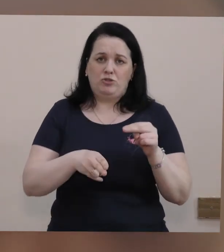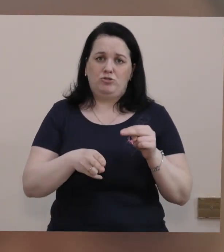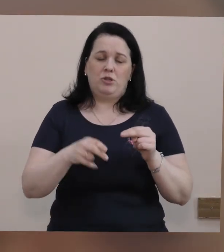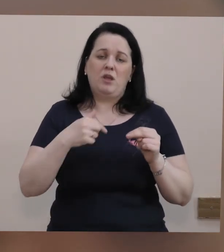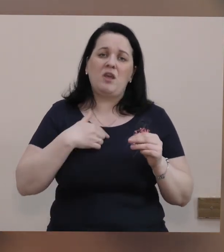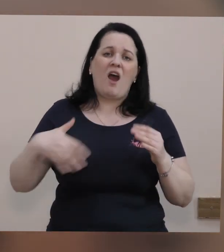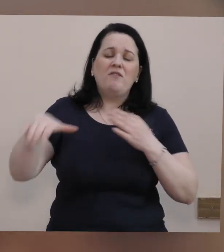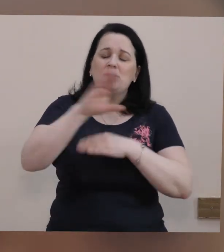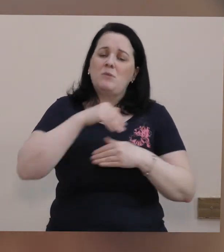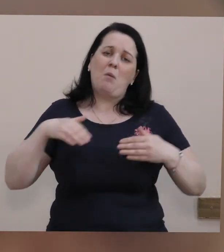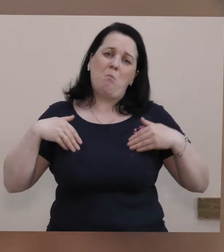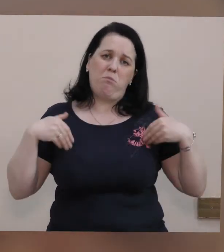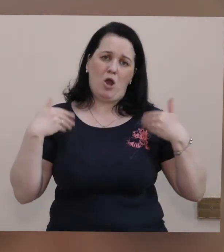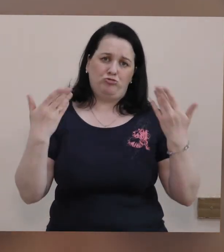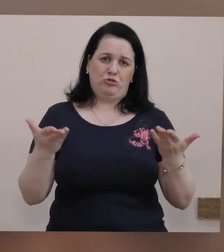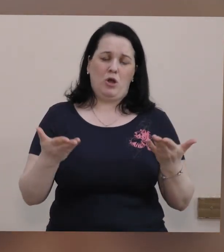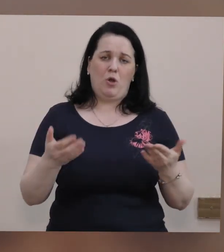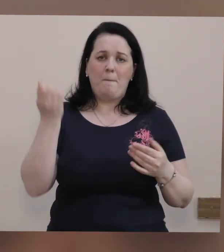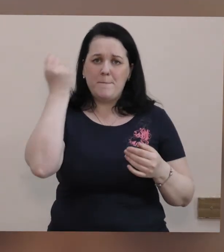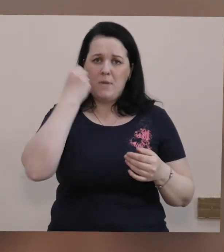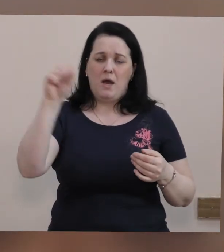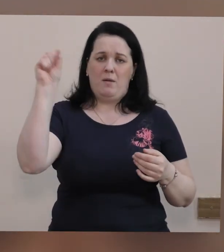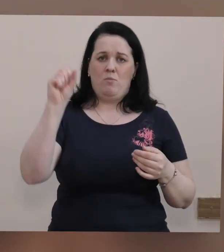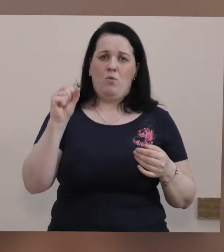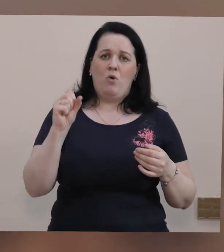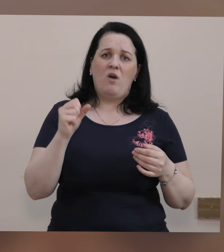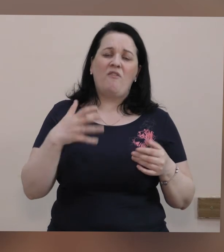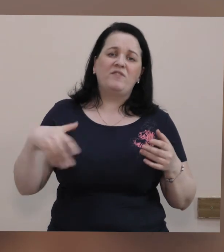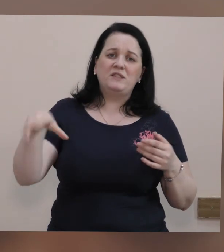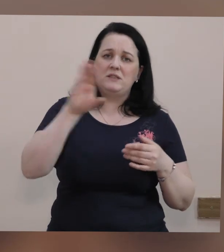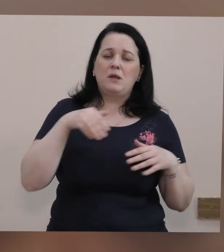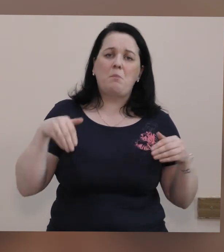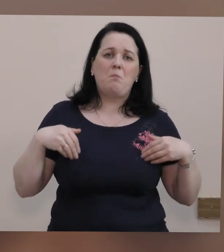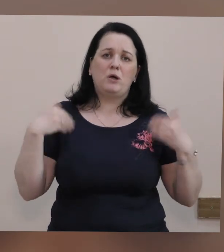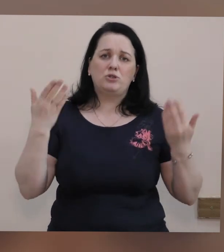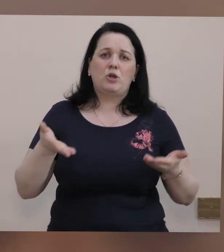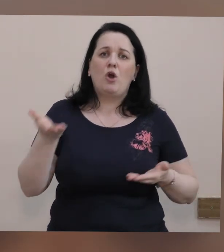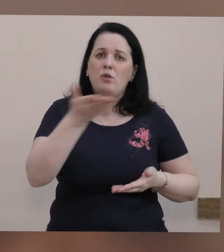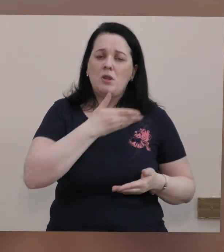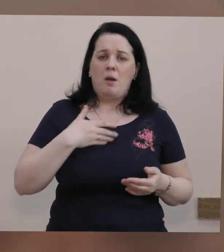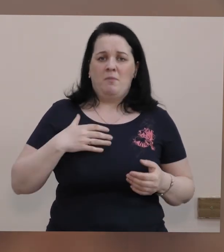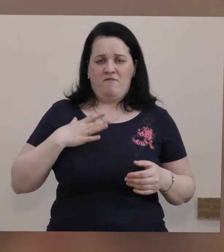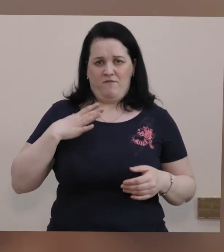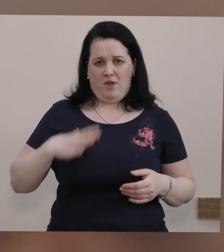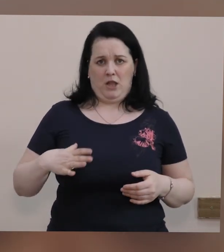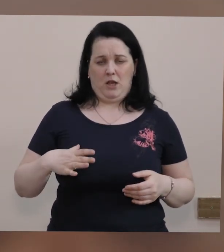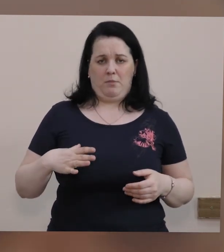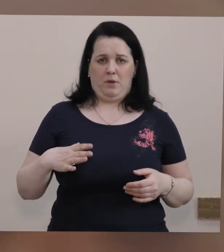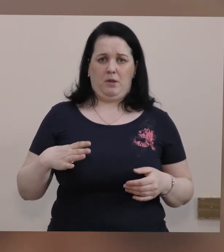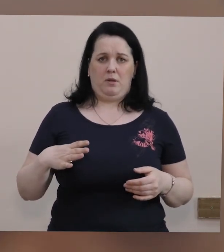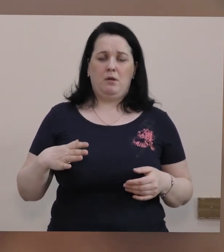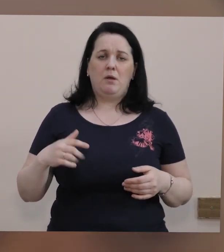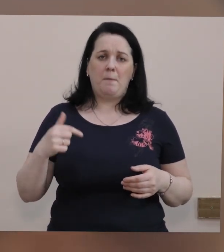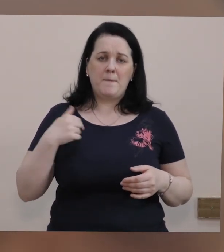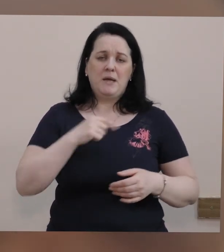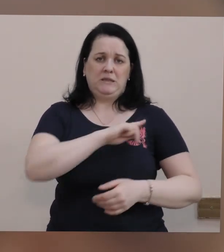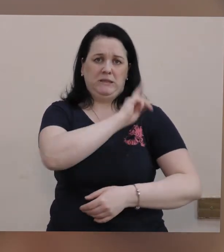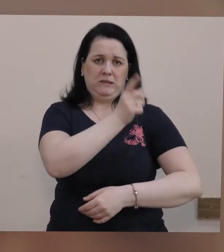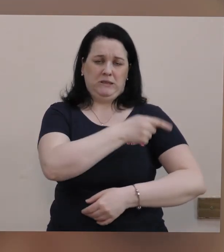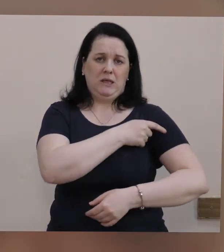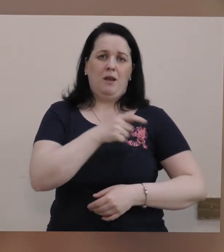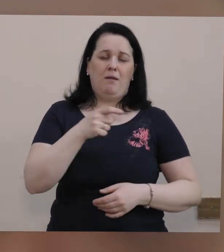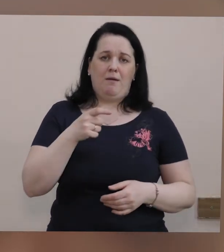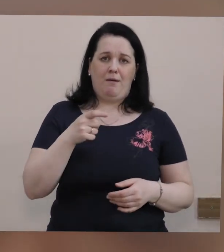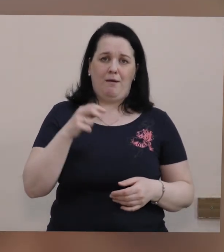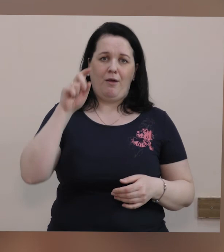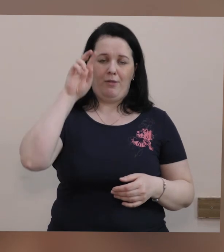я всім нам бажаю перемоги, всім бажаю нам витримки. Ми сильна